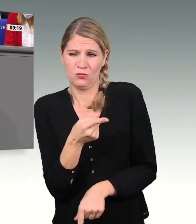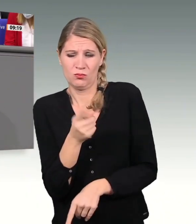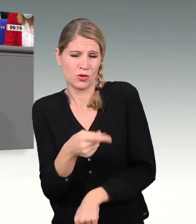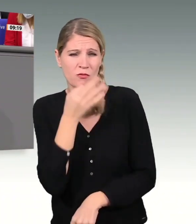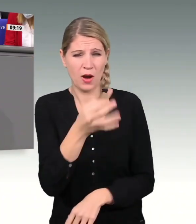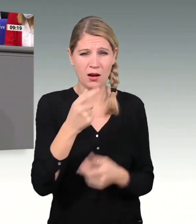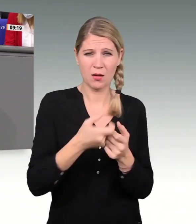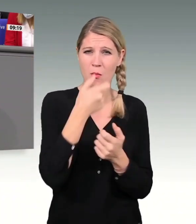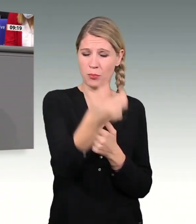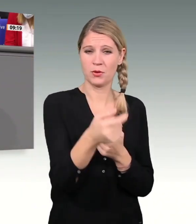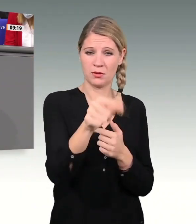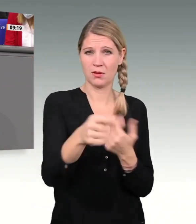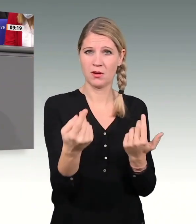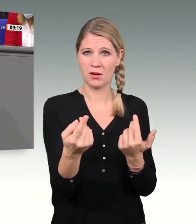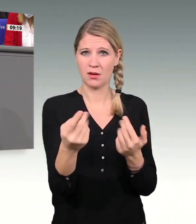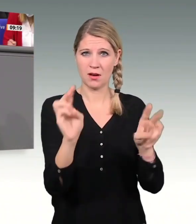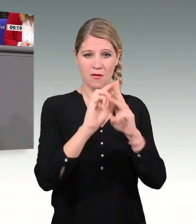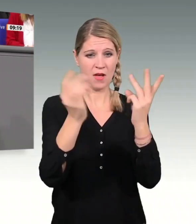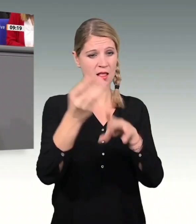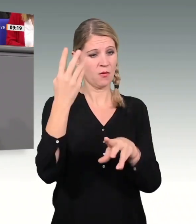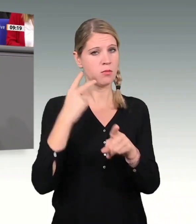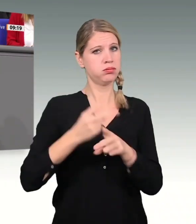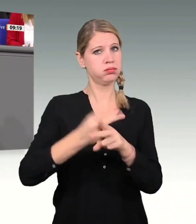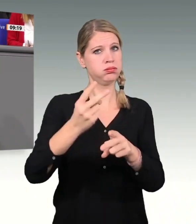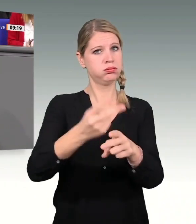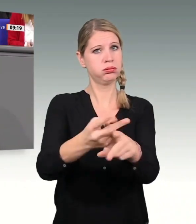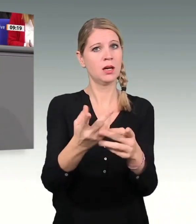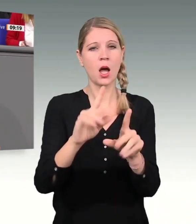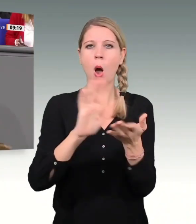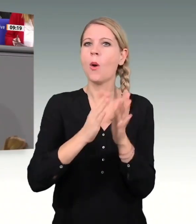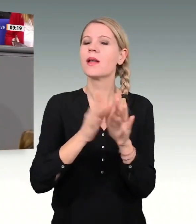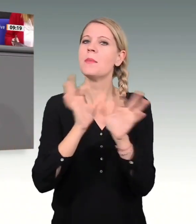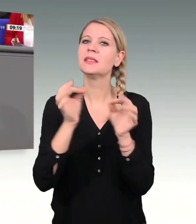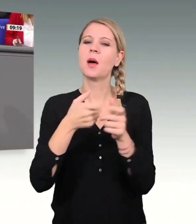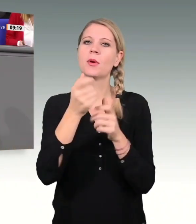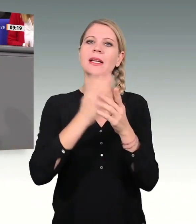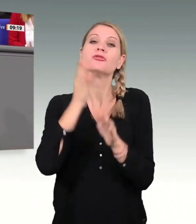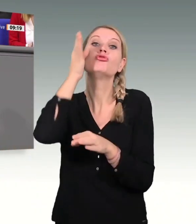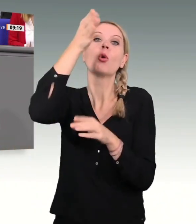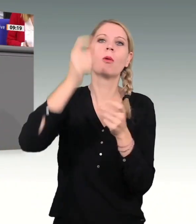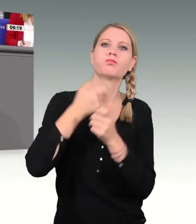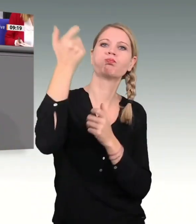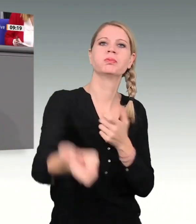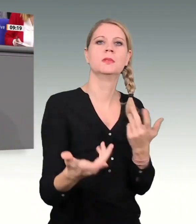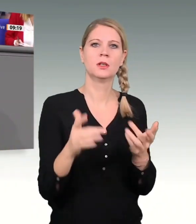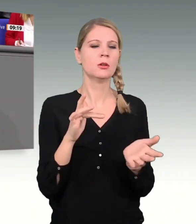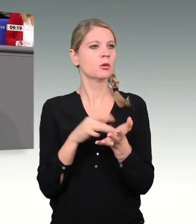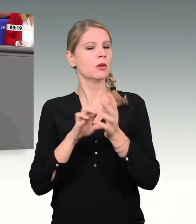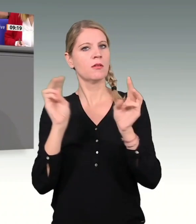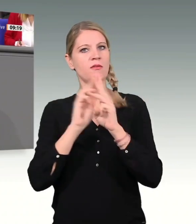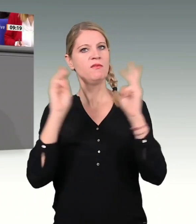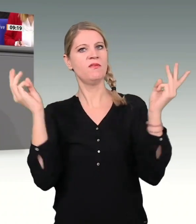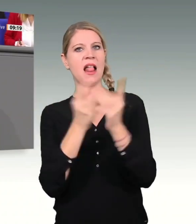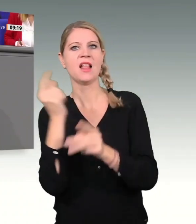Welt, wie sie vorher aussahen, oder schlagen wir diese Brücken jetzt in die Zukunft. Wir erleben weltweit, dass die Geschwindigkeit der